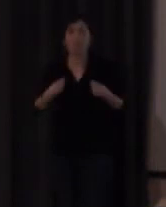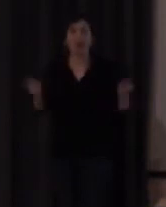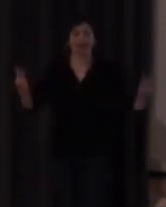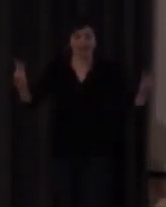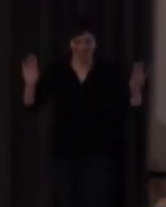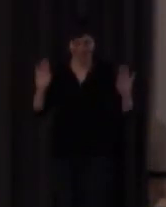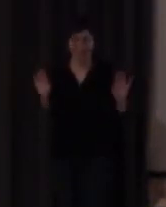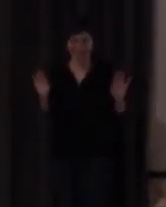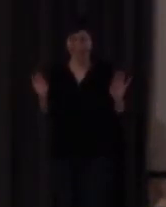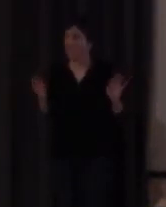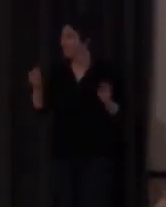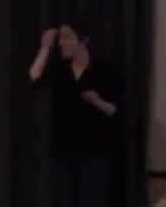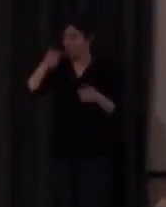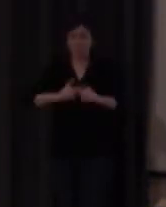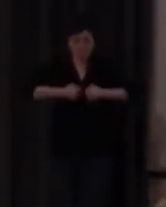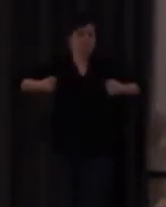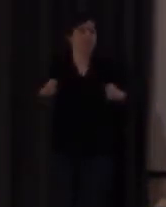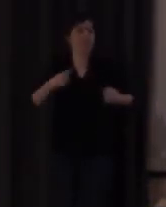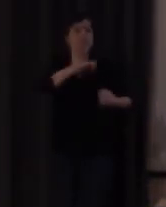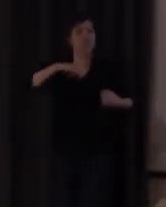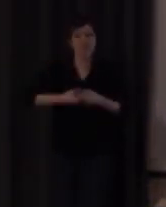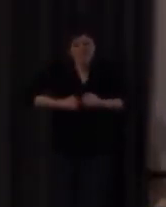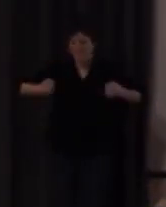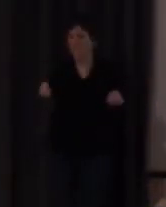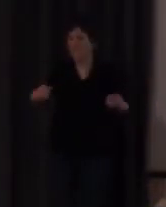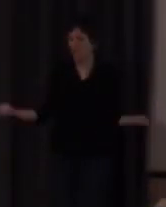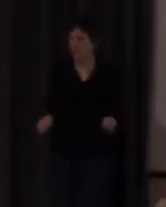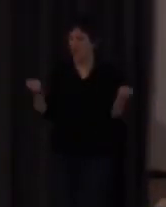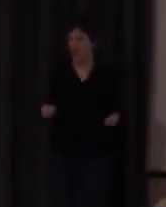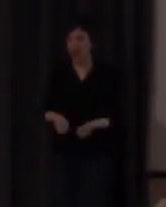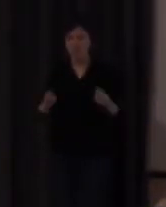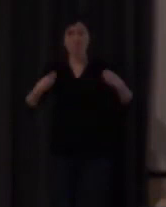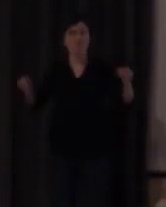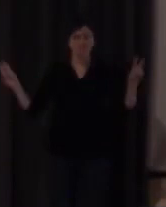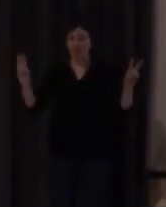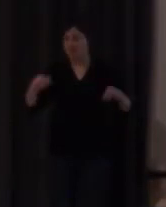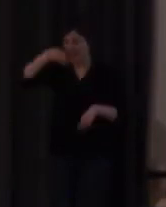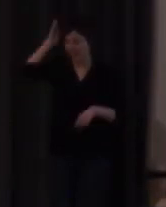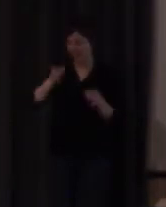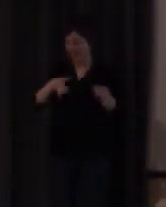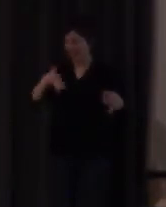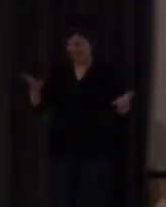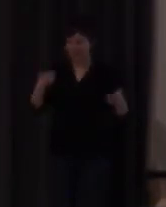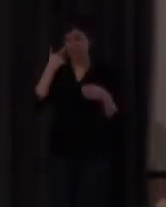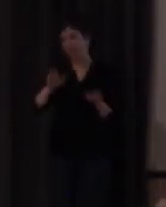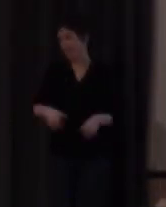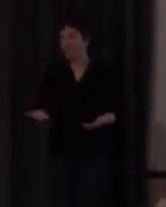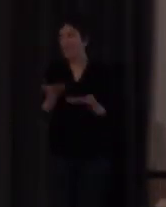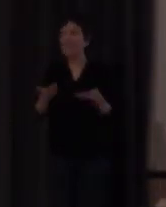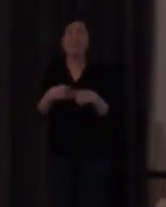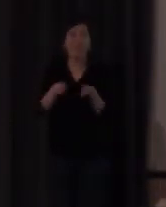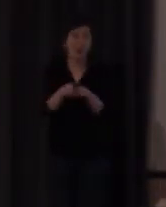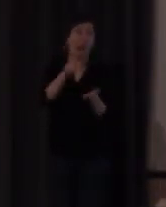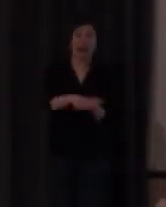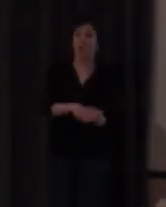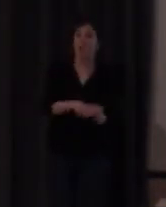pensaba que traía una camiseta así de publicidad de viva el griego y latín no la traigo hoy en cualquier caso son lenguas